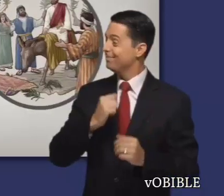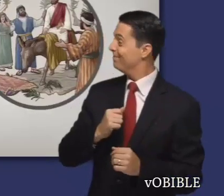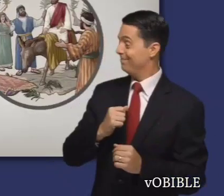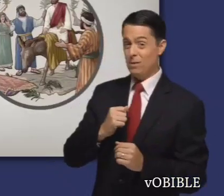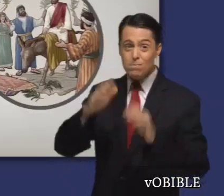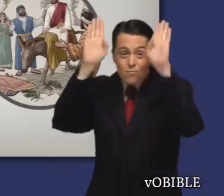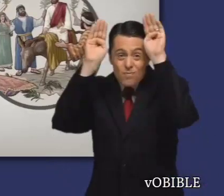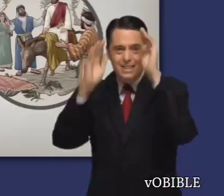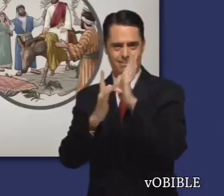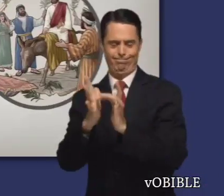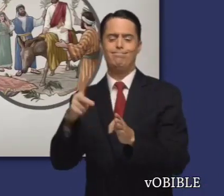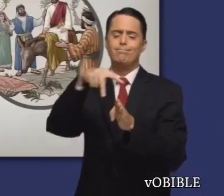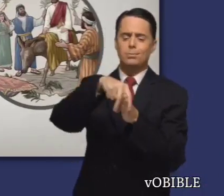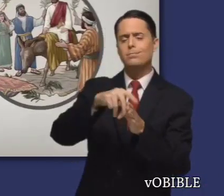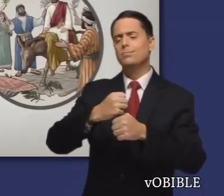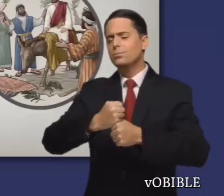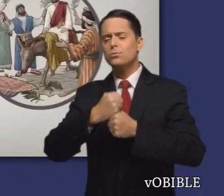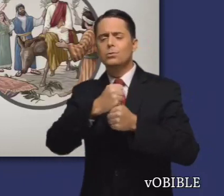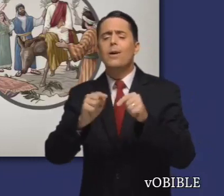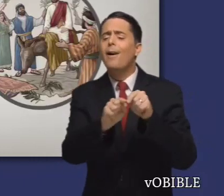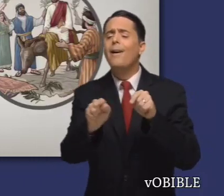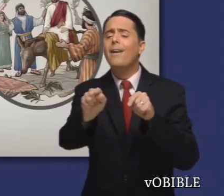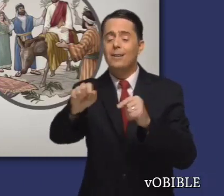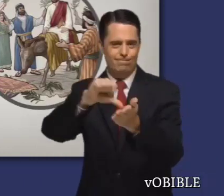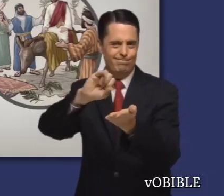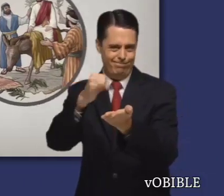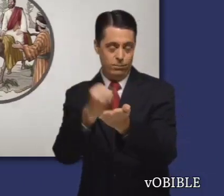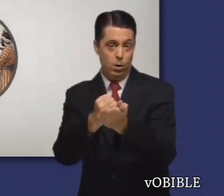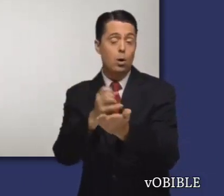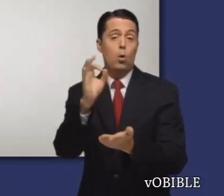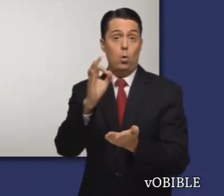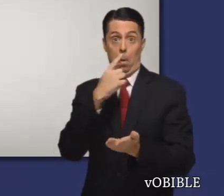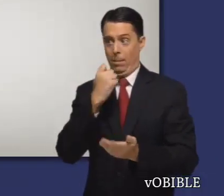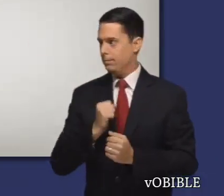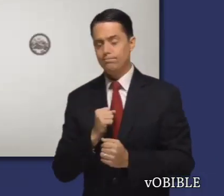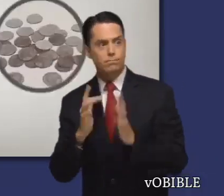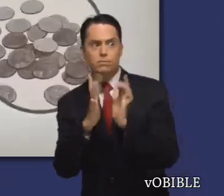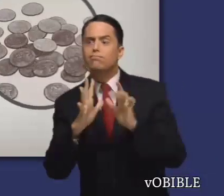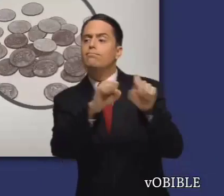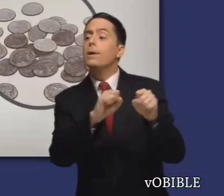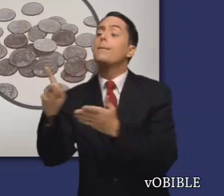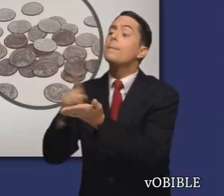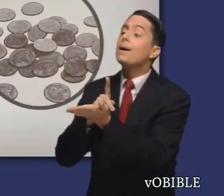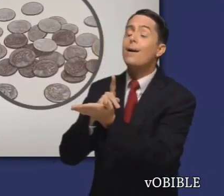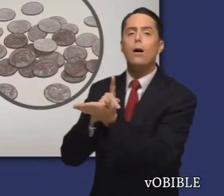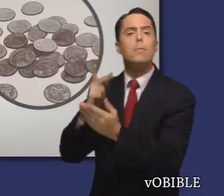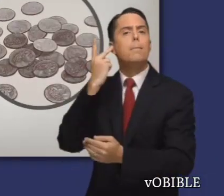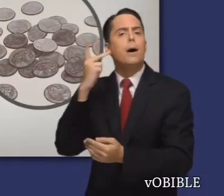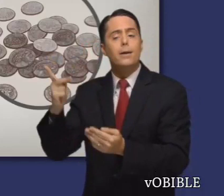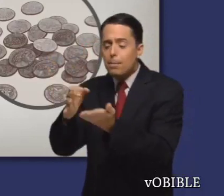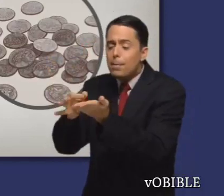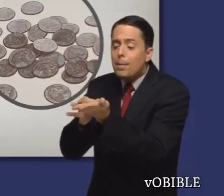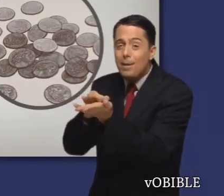Dios haría una entrada triunfal en Jerusalén montado en un asno. Zacarías predijo que el verdadero pastor de Dios